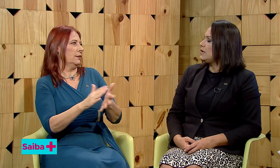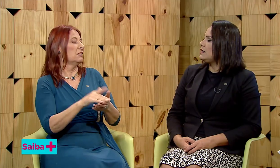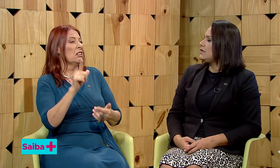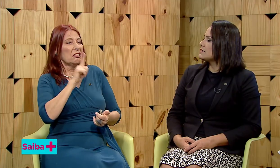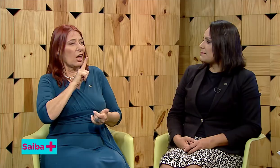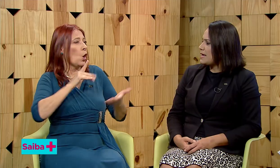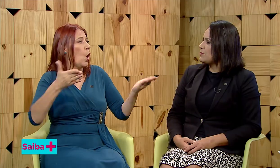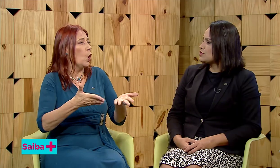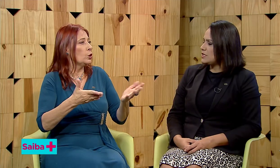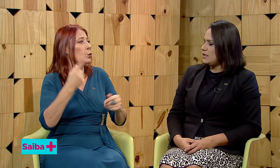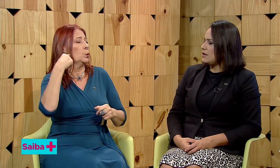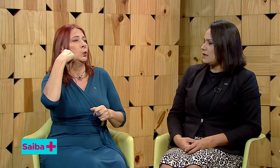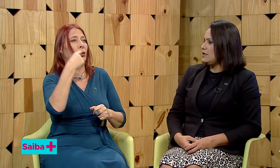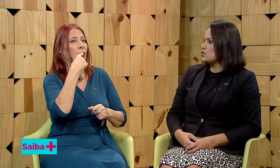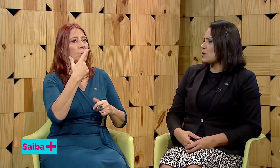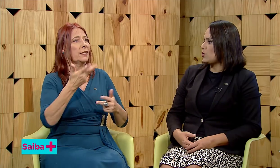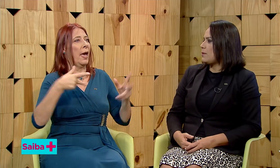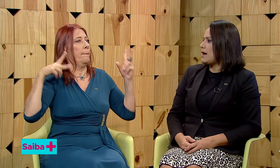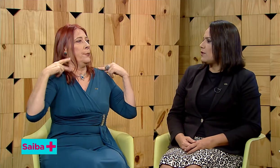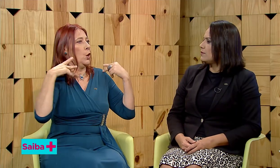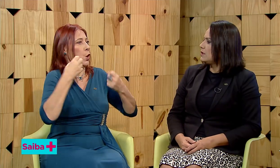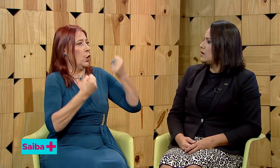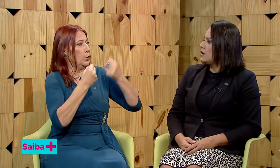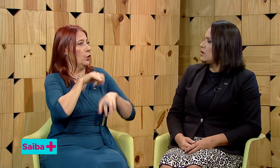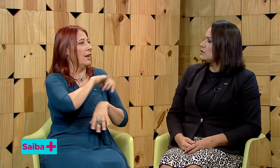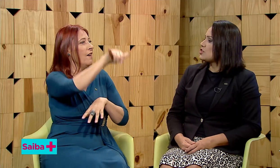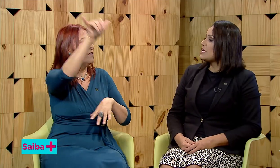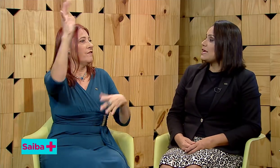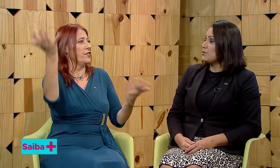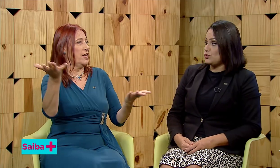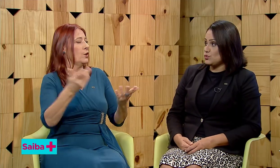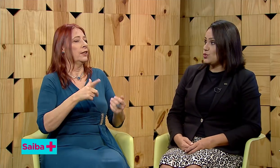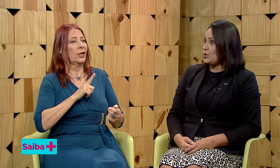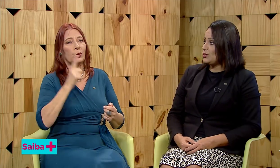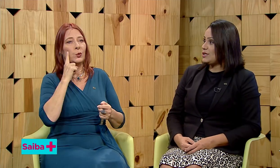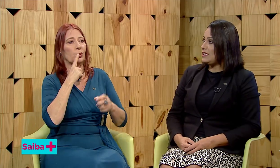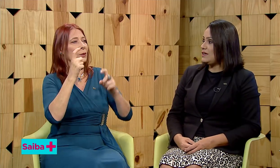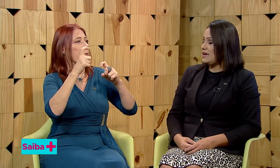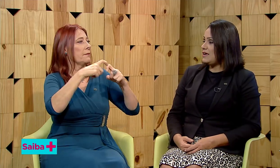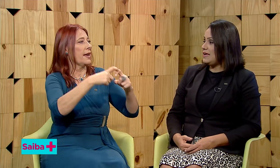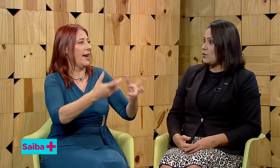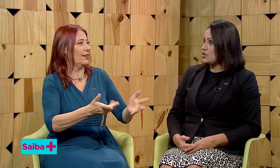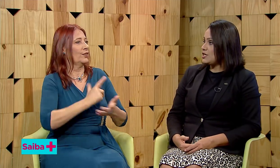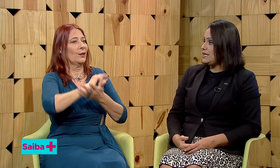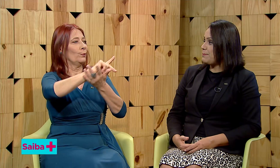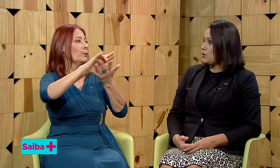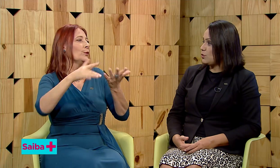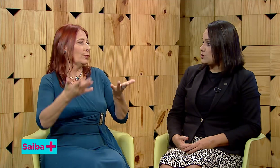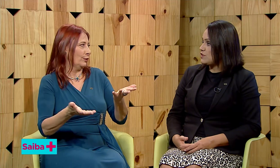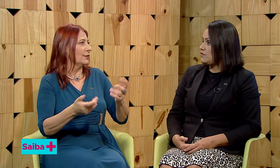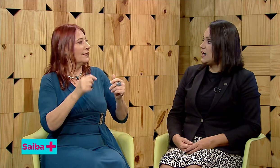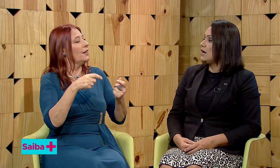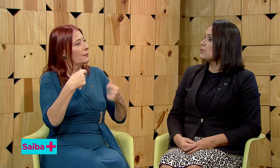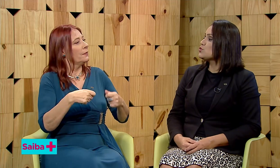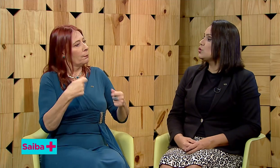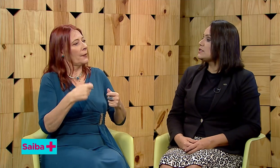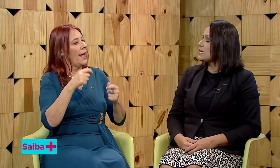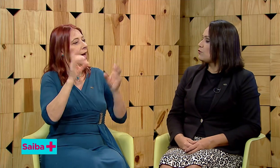E sabemos que isso é normal. Nós já temos um surdo que, hoje, ele é piloto de avião, surdos sendo